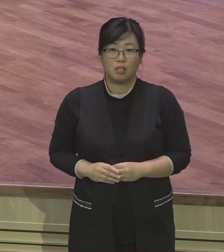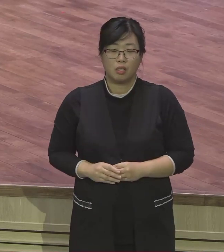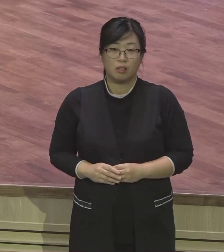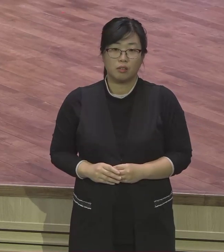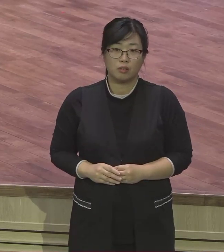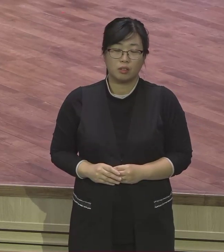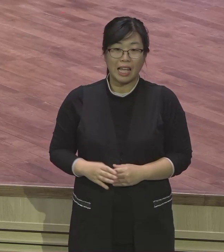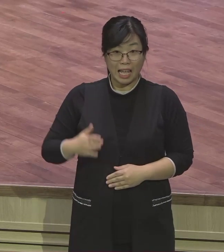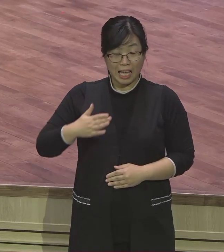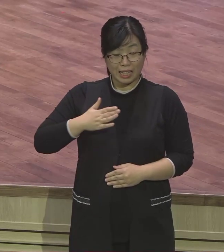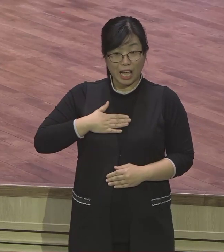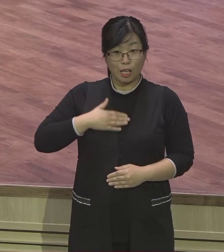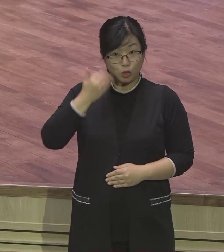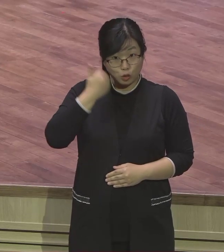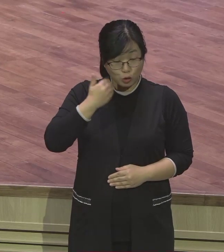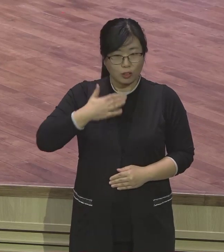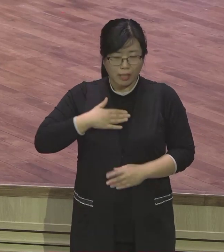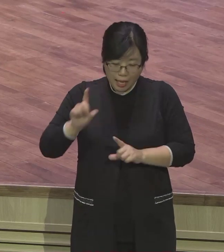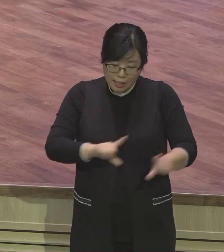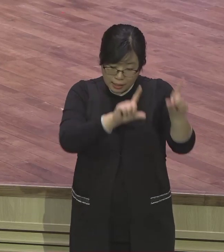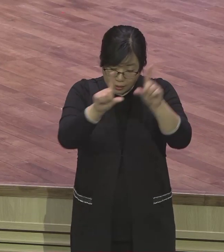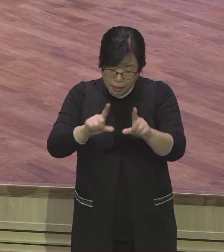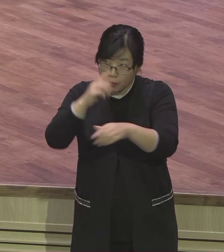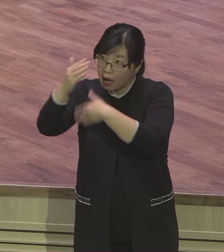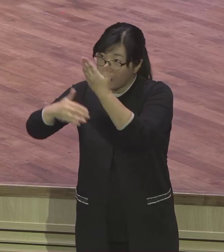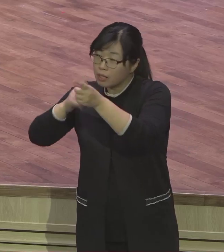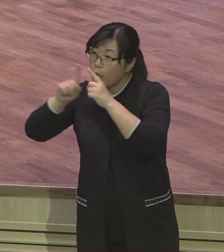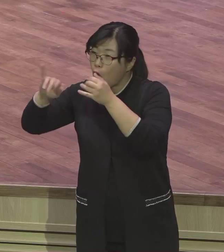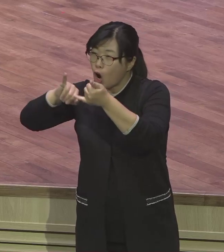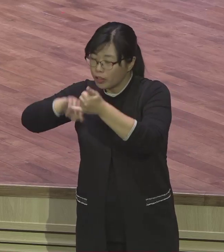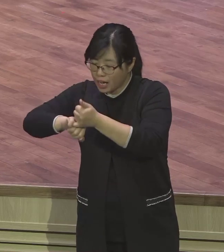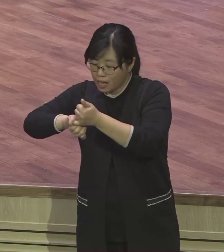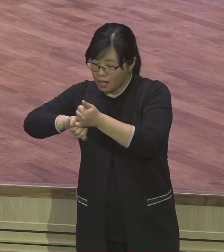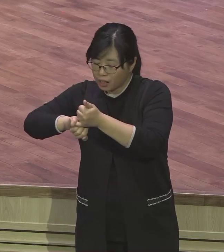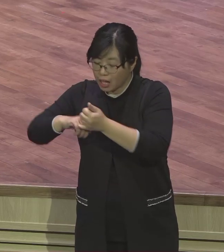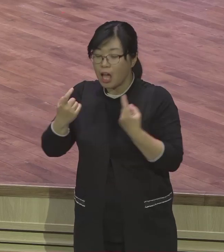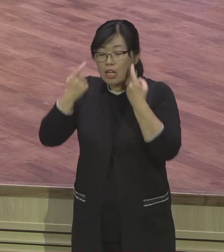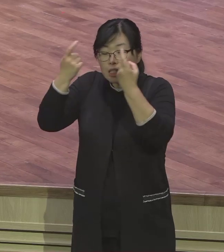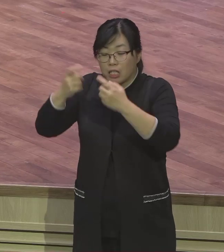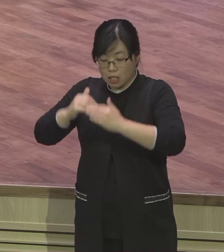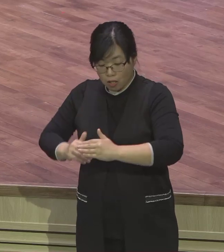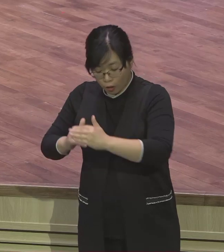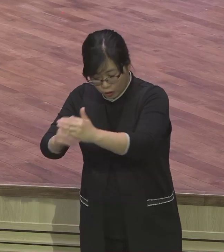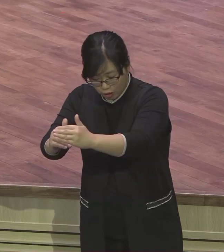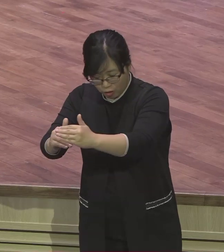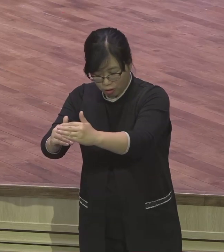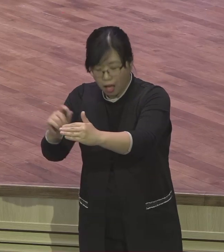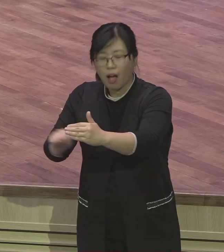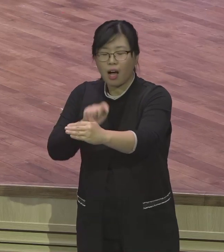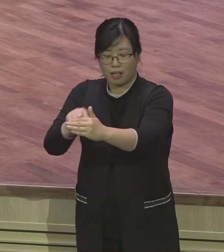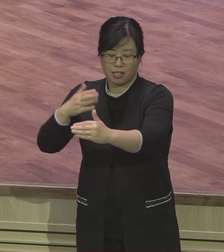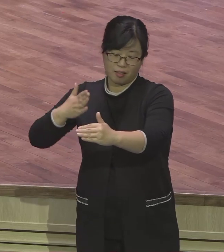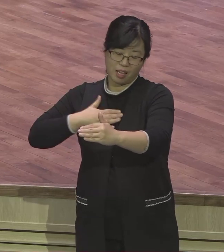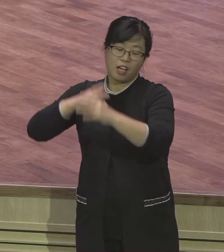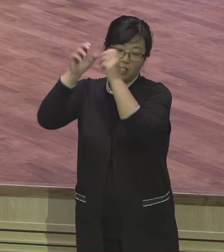하나님의 구수와 성취가 가장 앞장서서 여러분이 되어지는 증거가 있기를 바랍니다.